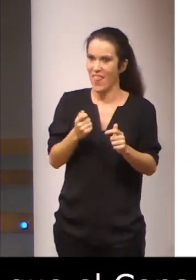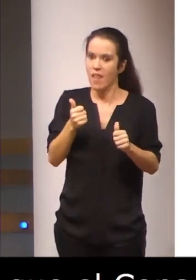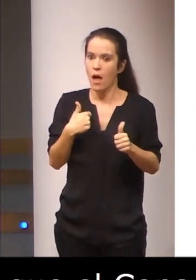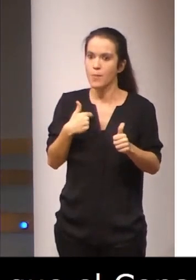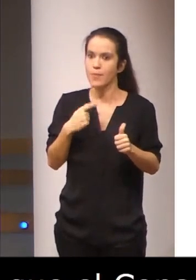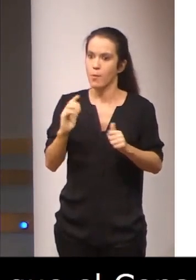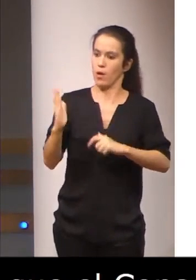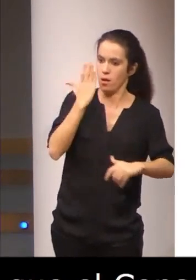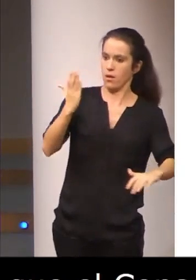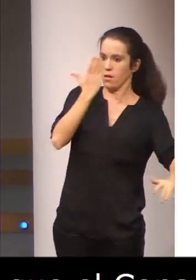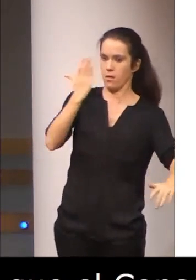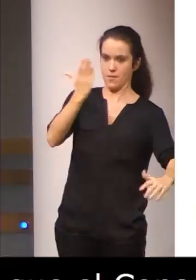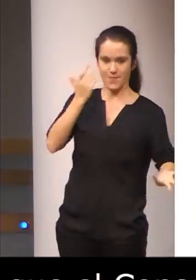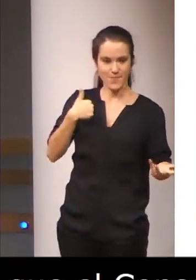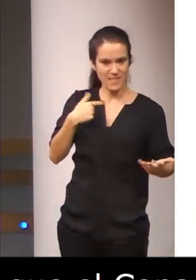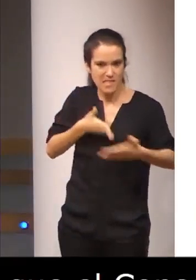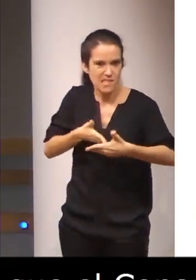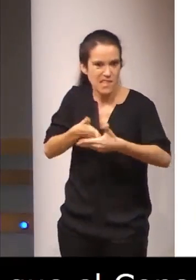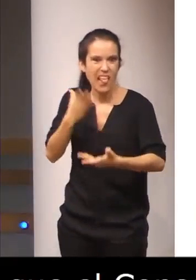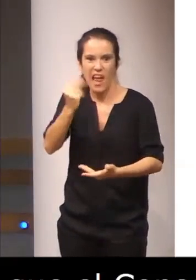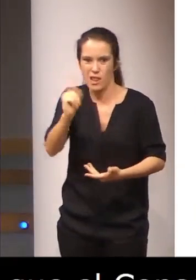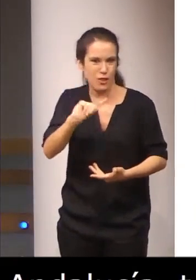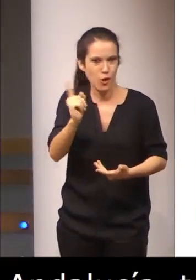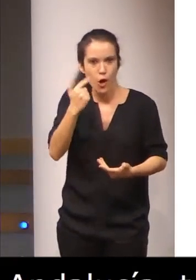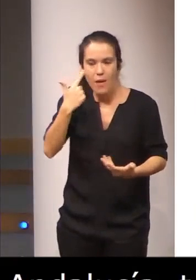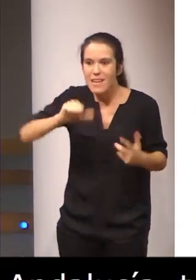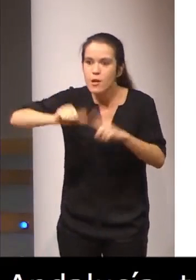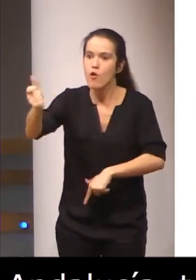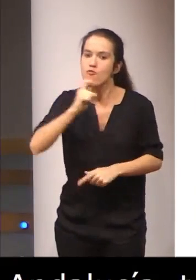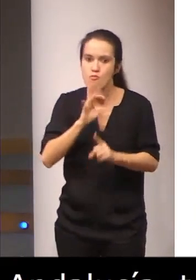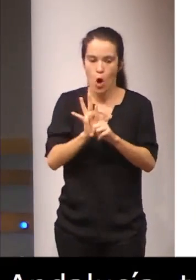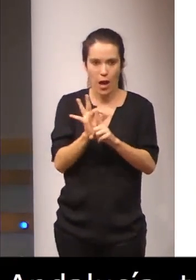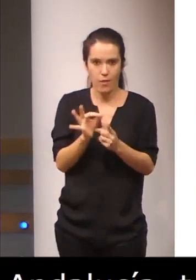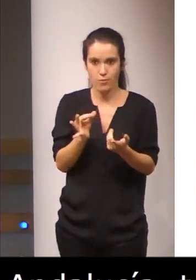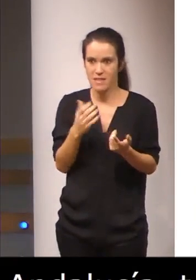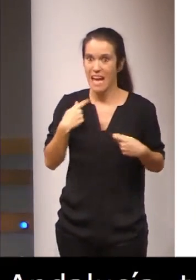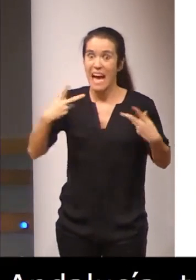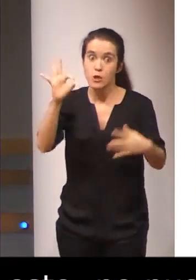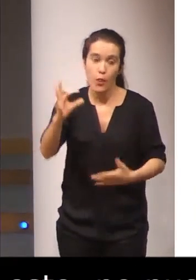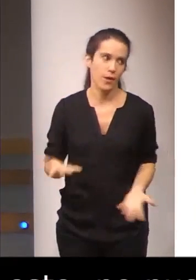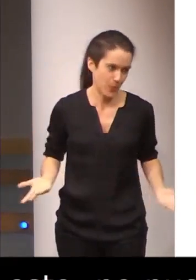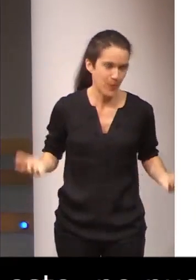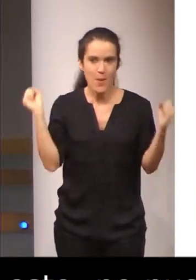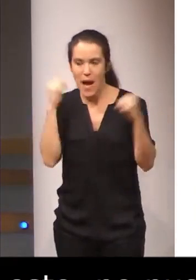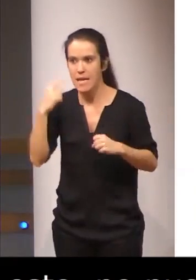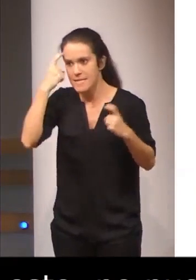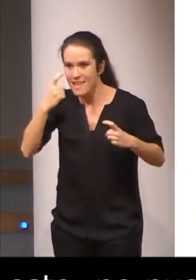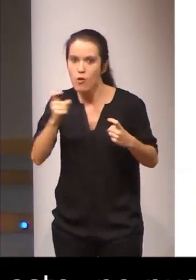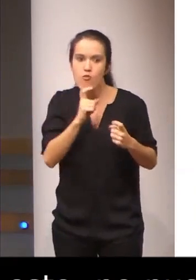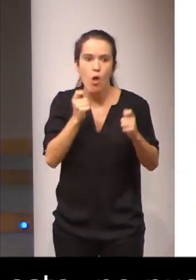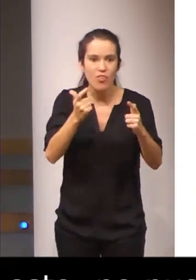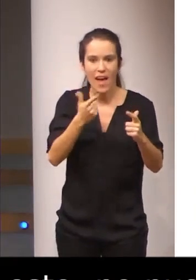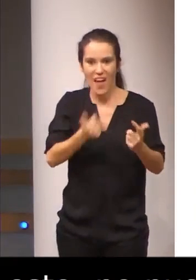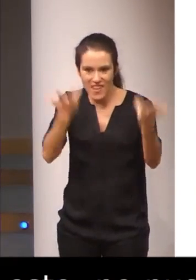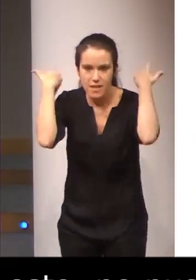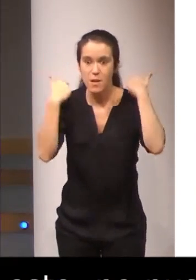contrapisas, tantas dificultades a la hora de aprobar este grado. Es decir, si a coste cero, pues mira, vamos a intentar facilitarlo y, en vez de